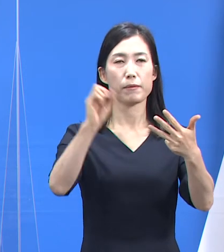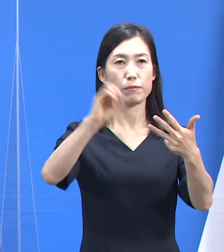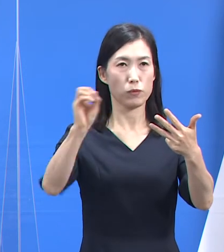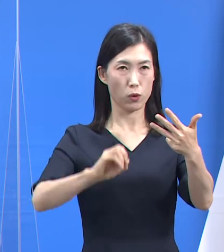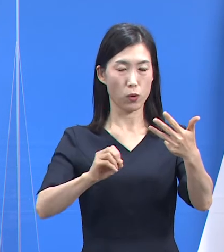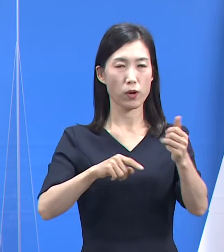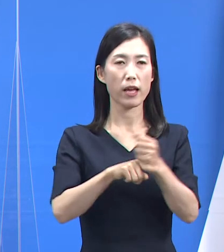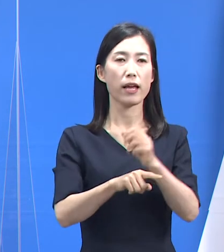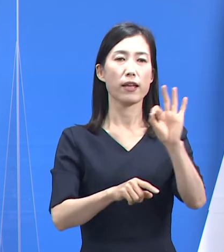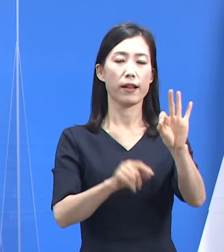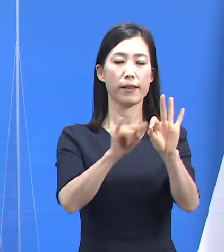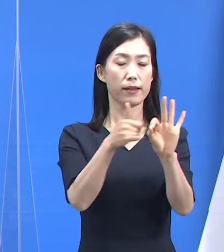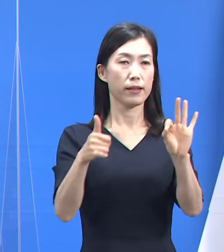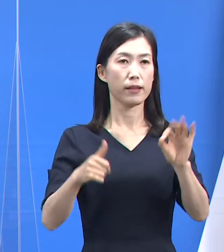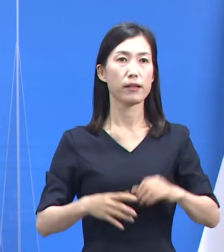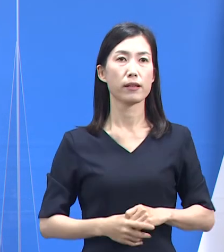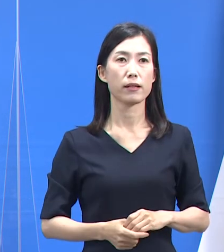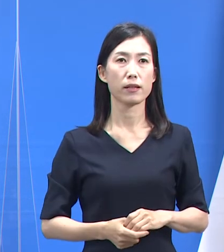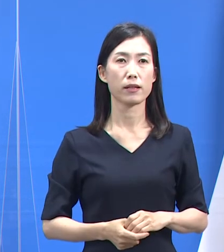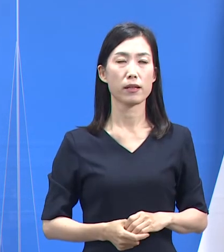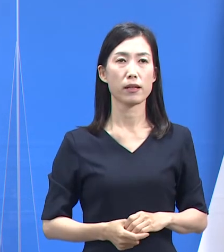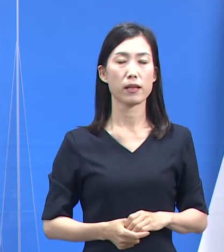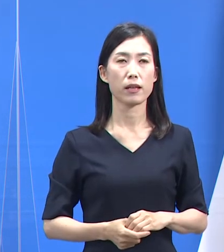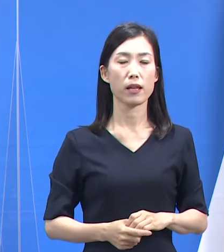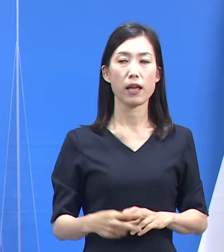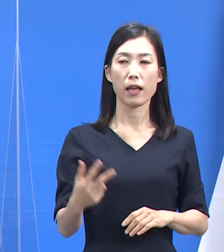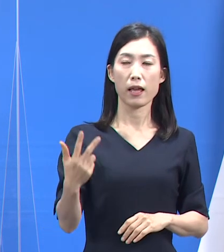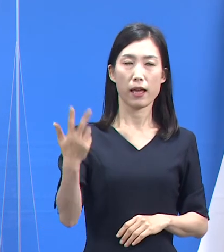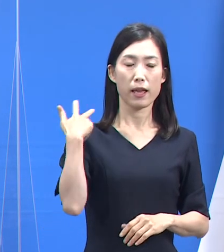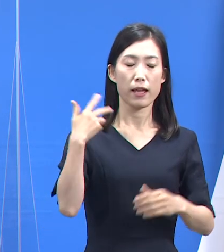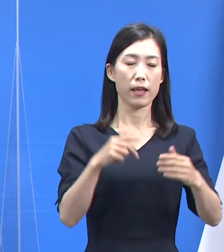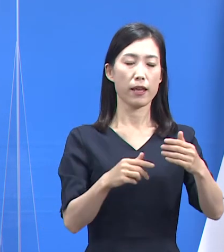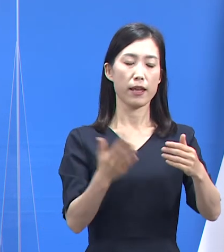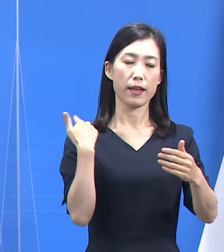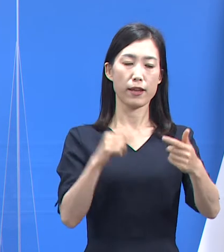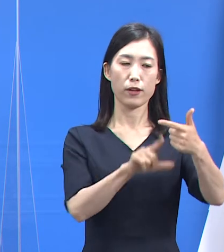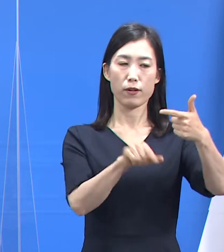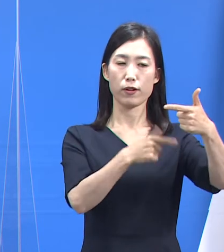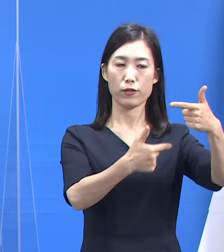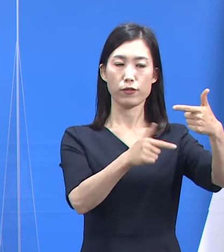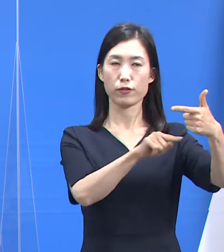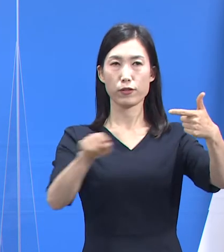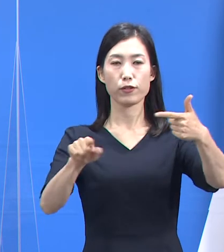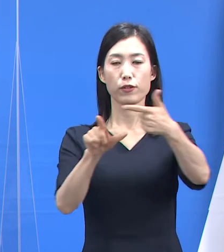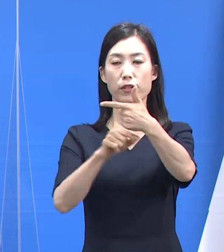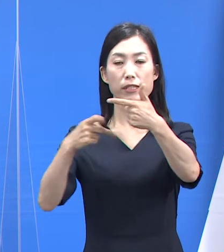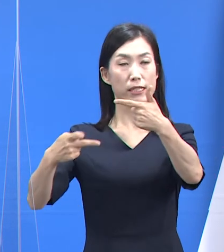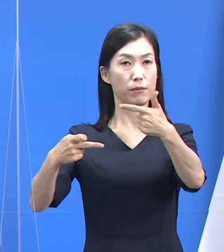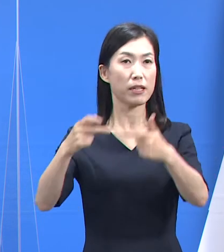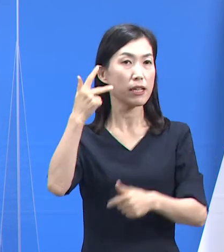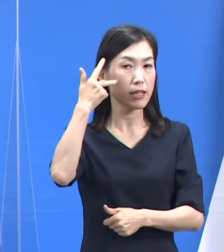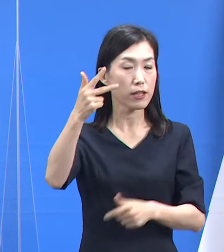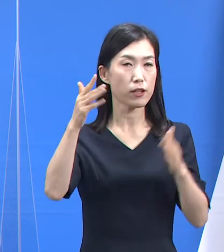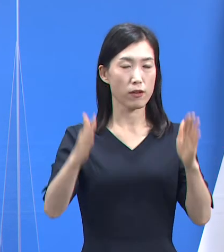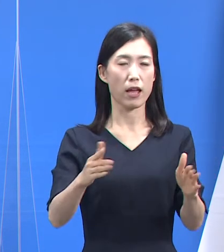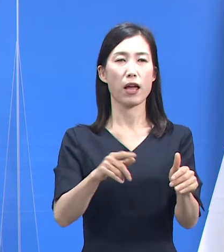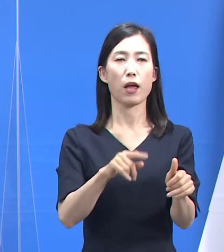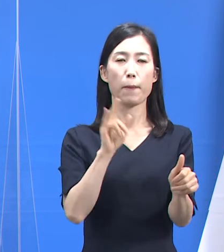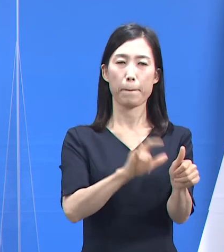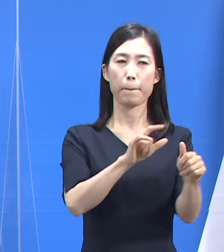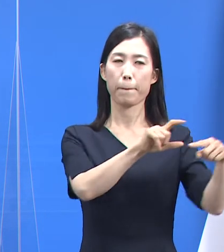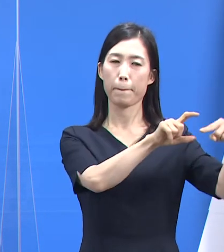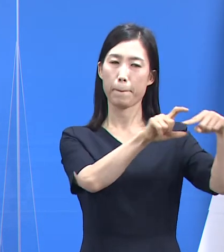10명입니다. 지난 6월 6일부터 6월 12일까지 한 주간 발생했던